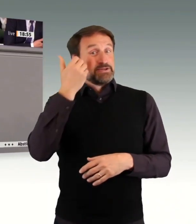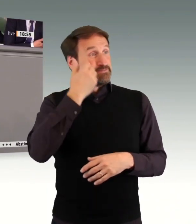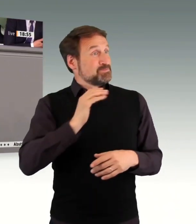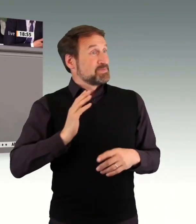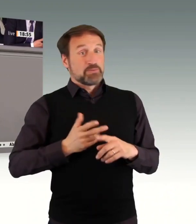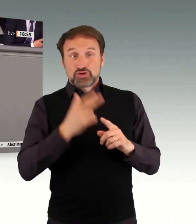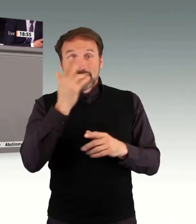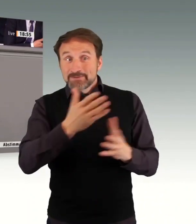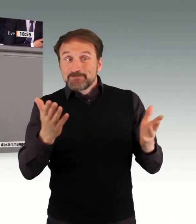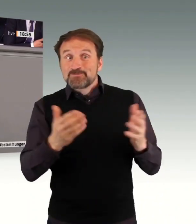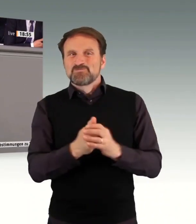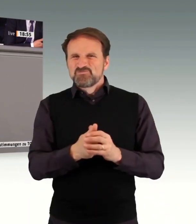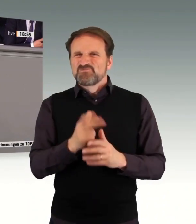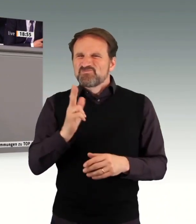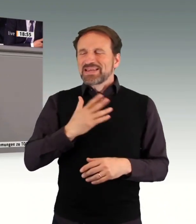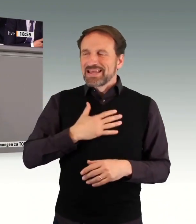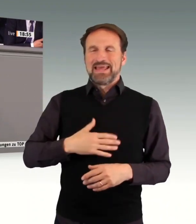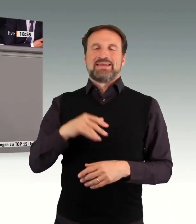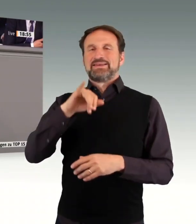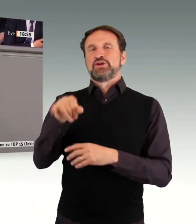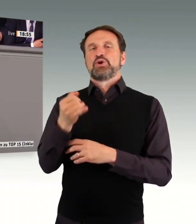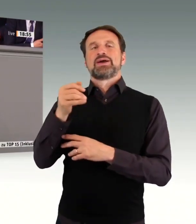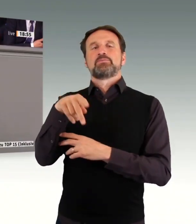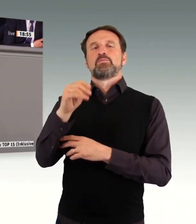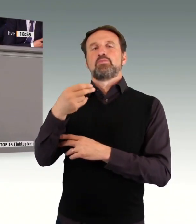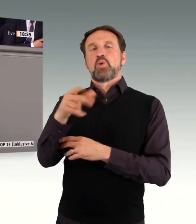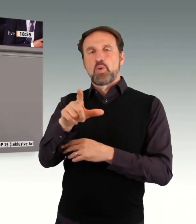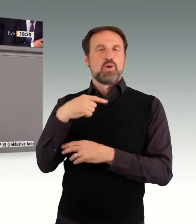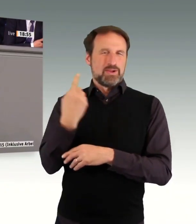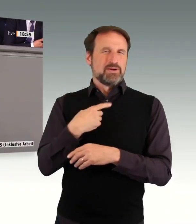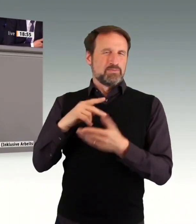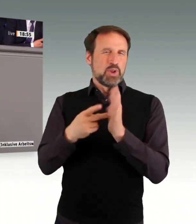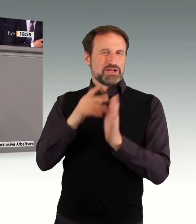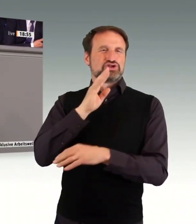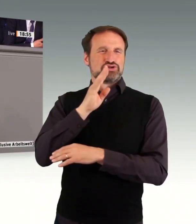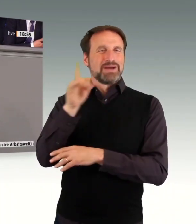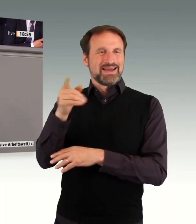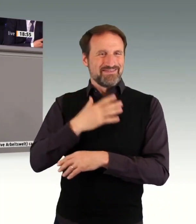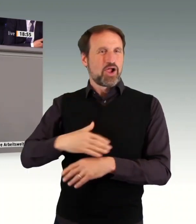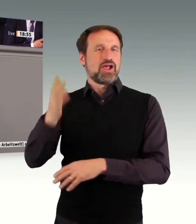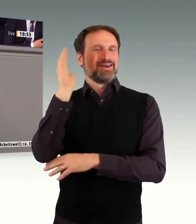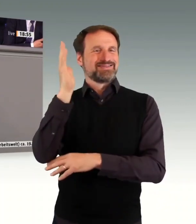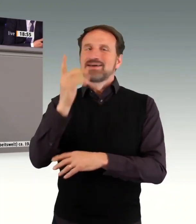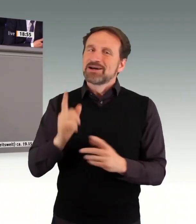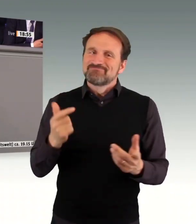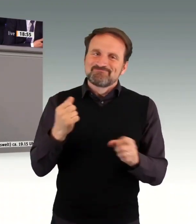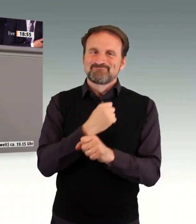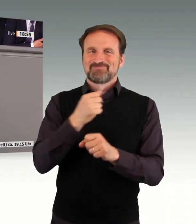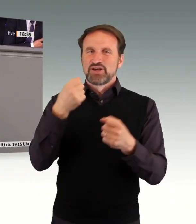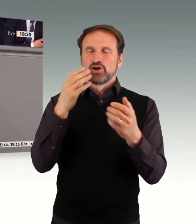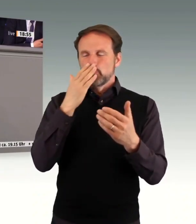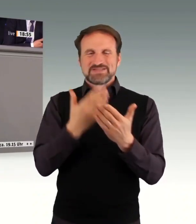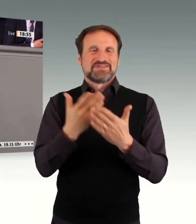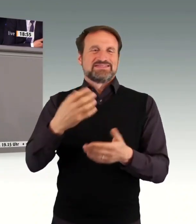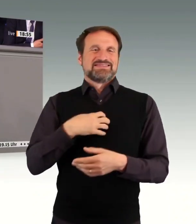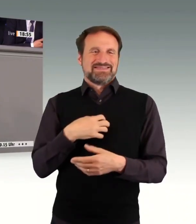da können Sie ruhig ein bisschen Aufmerksamkeit zeigen. Dankeschön. Die Zahlen sind erschreckend. Seit Jahren finden Menschen mit Behinderung wesentlich schwieriger einen